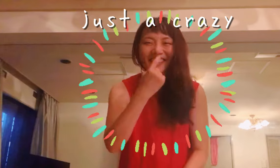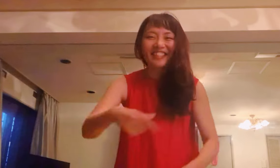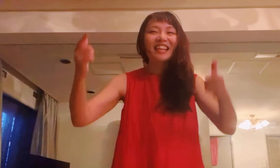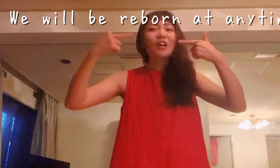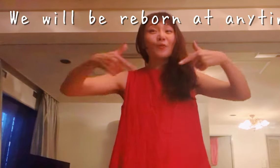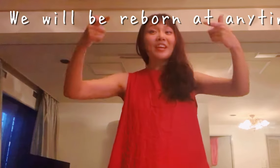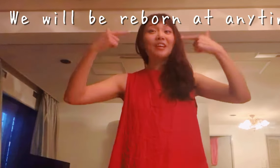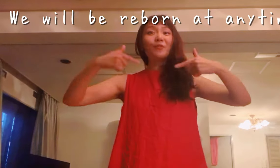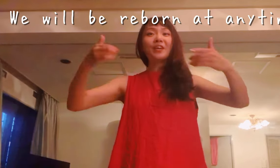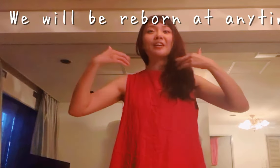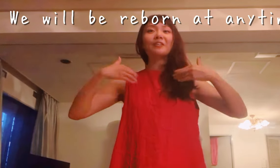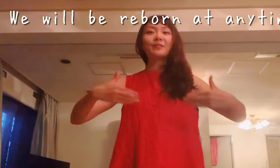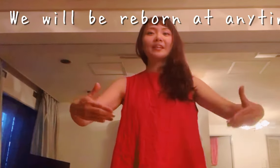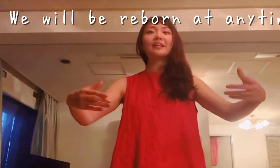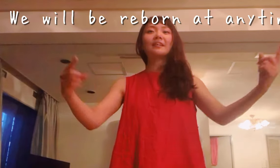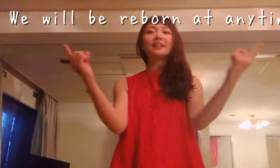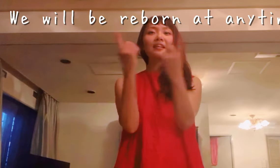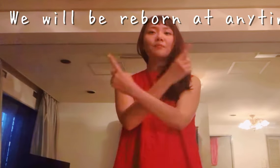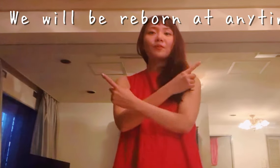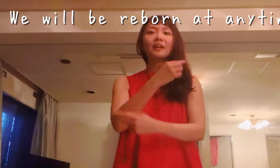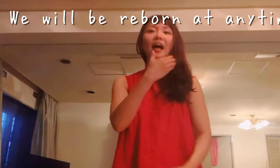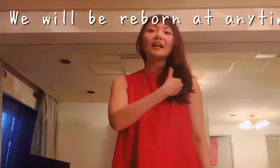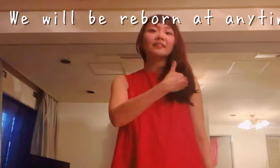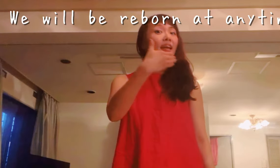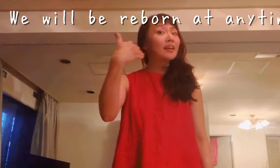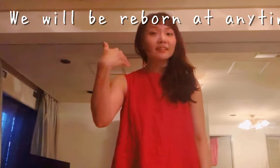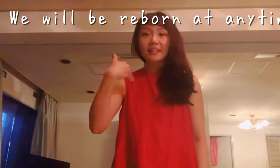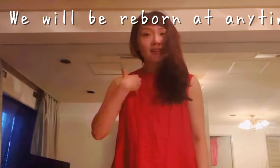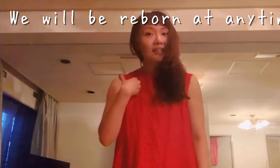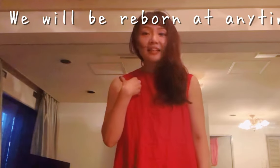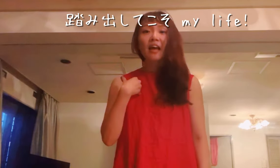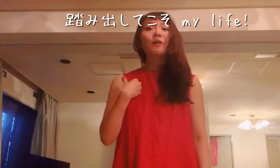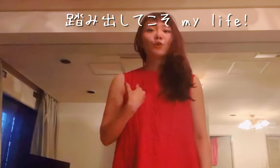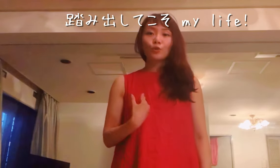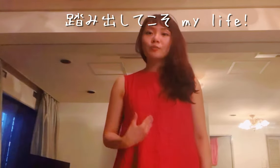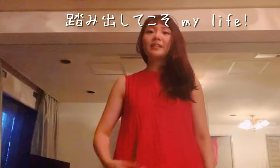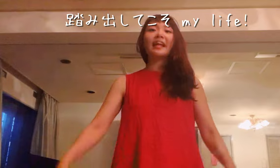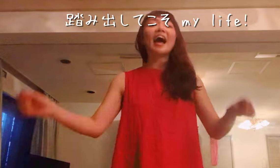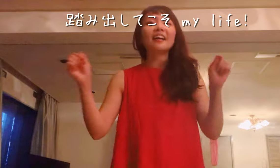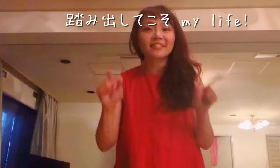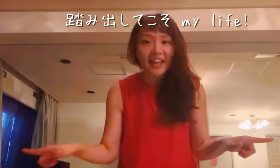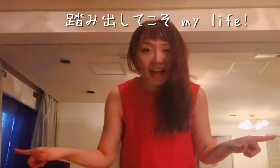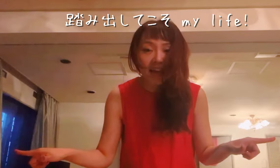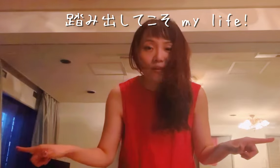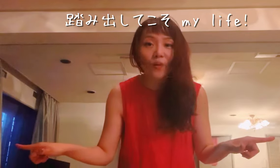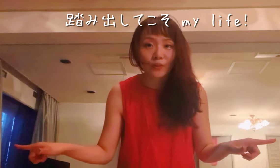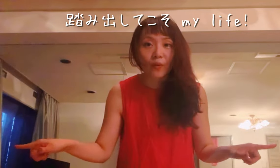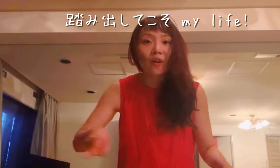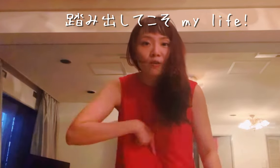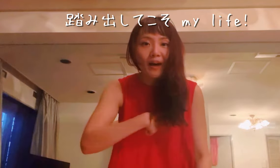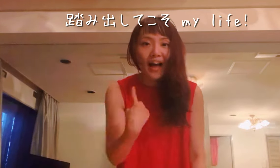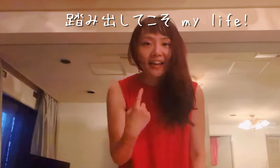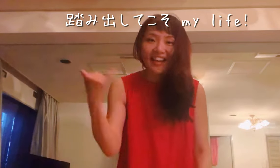We will be living on at any time踏み出してこそ My night